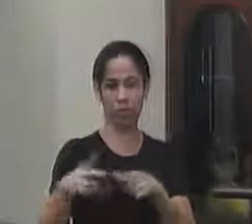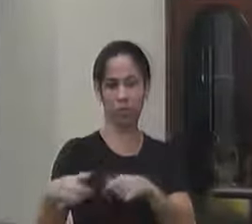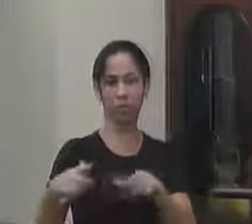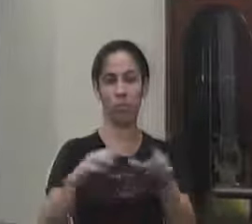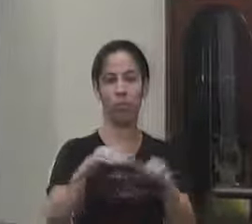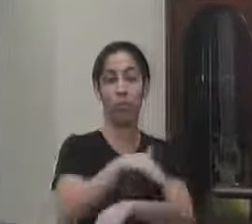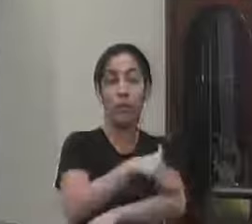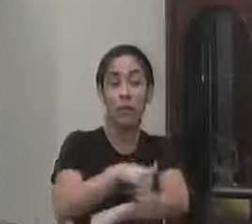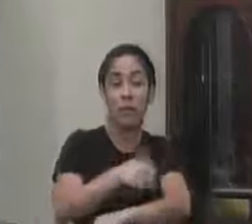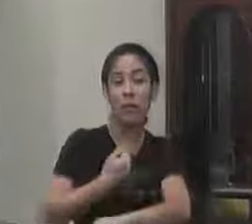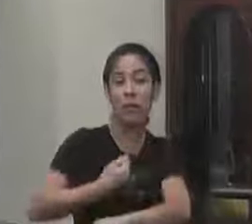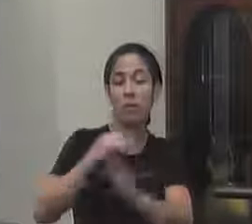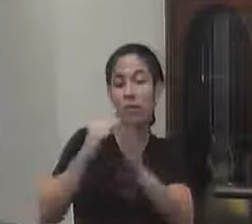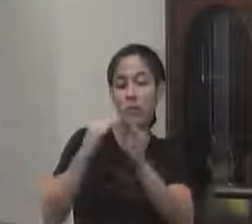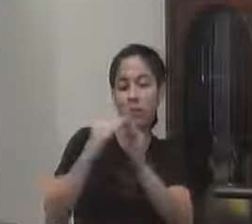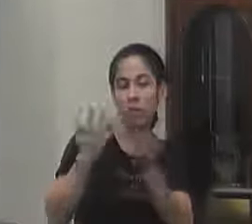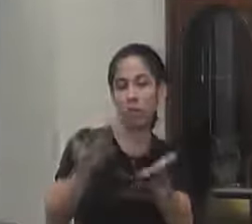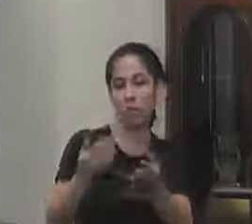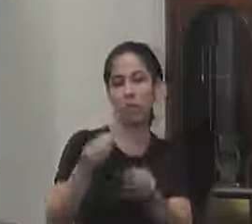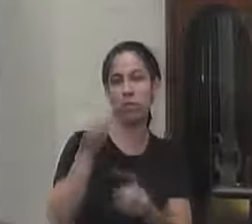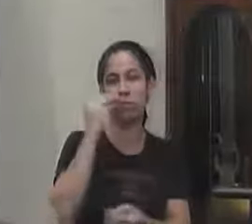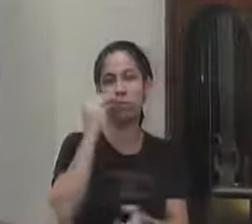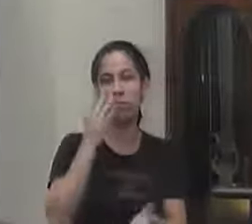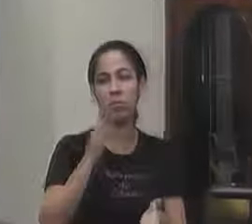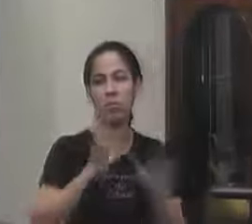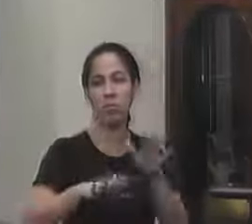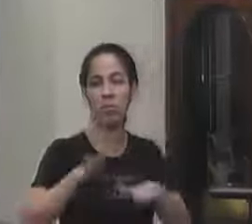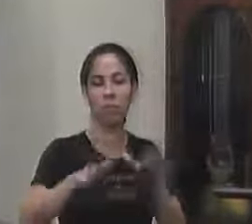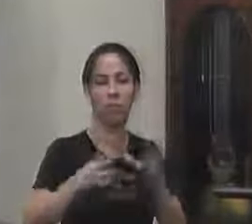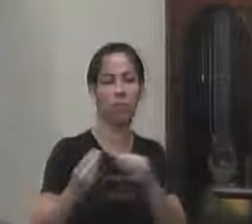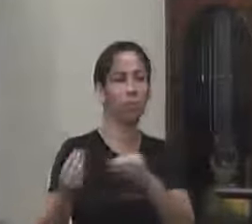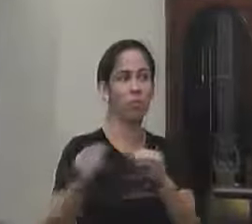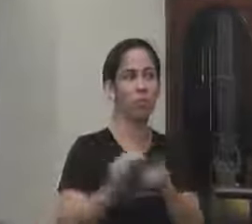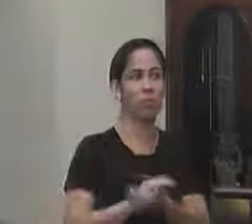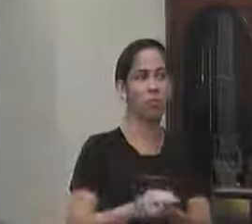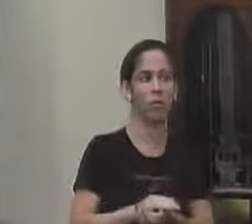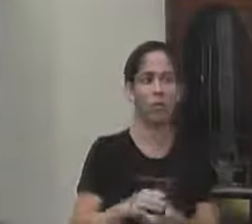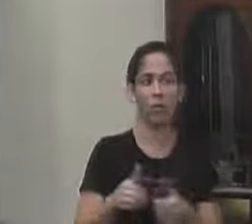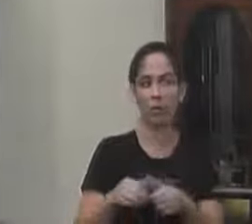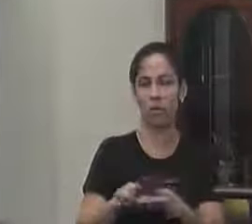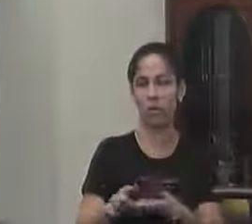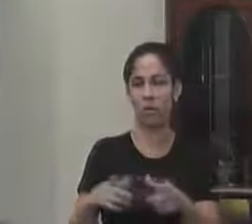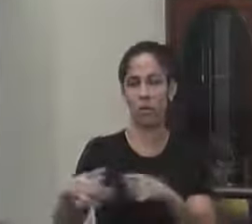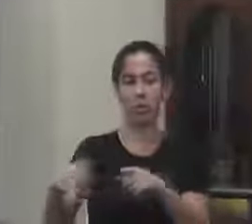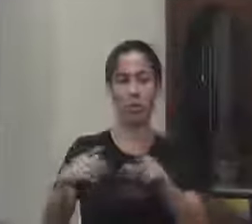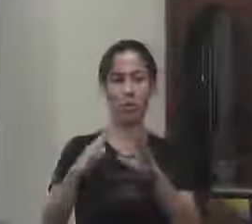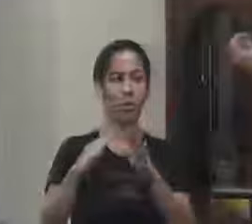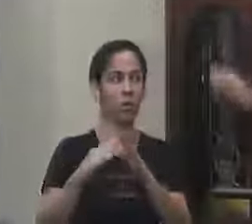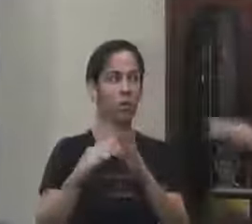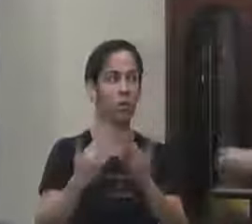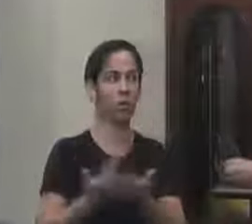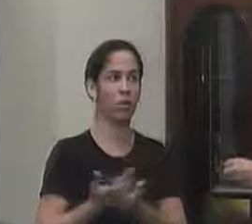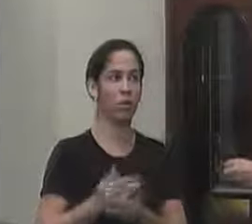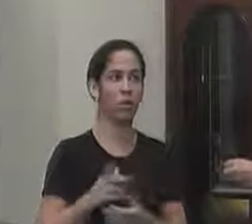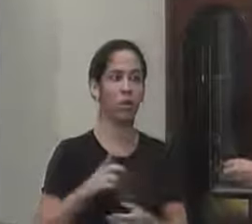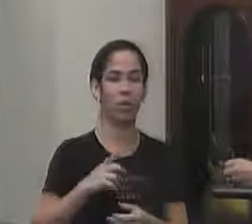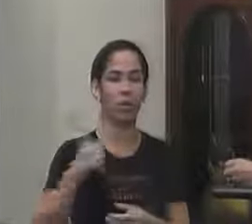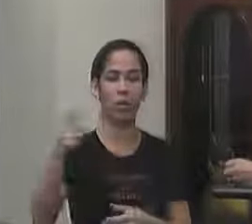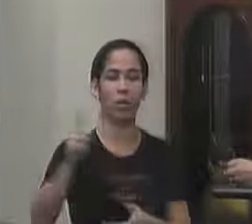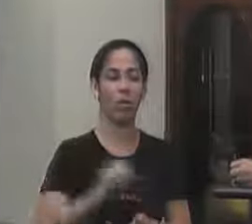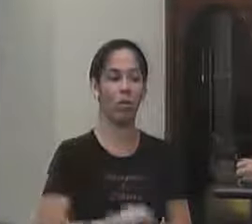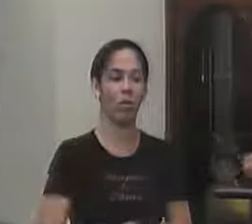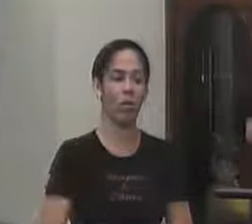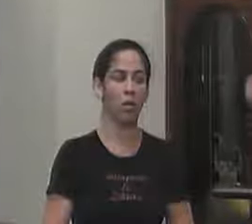e a gente vai buscando atender e muitas vezes a gente não consegue atender naquela unidade mas a gente oferece uma outra